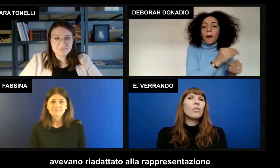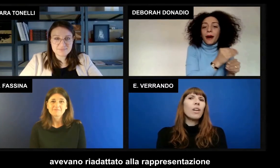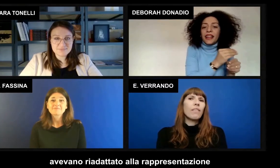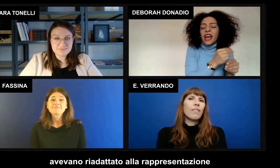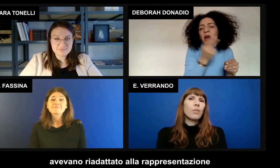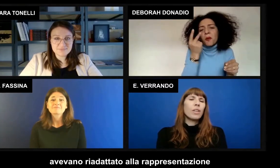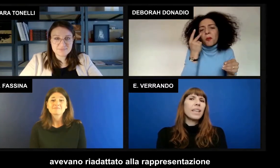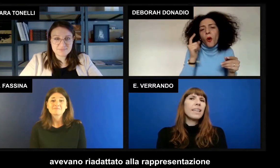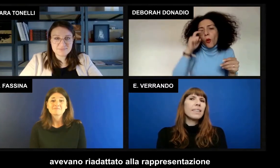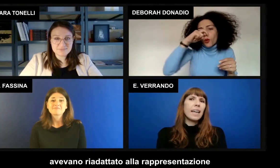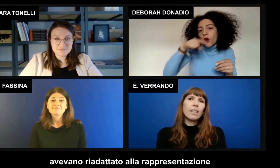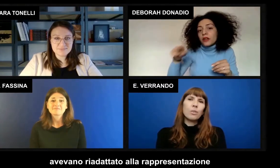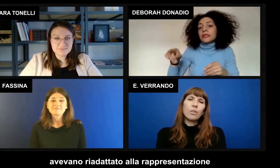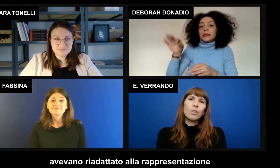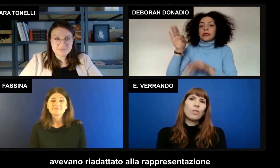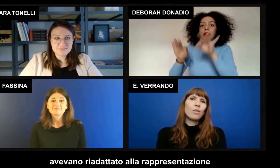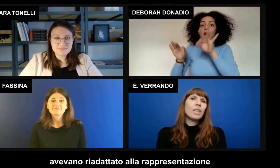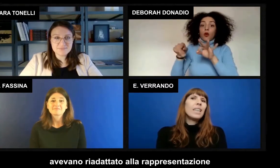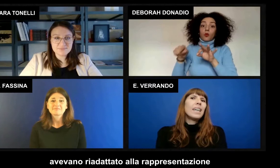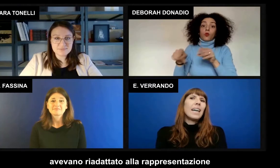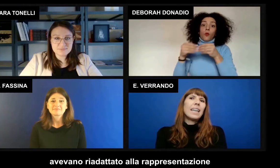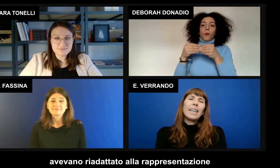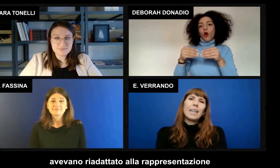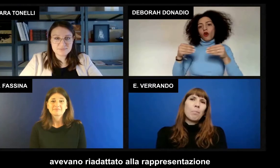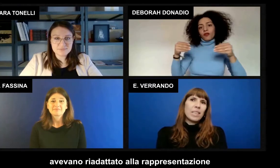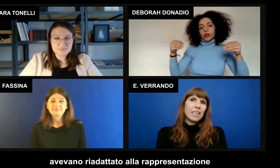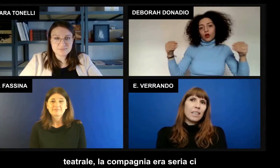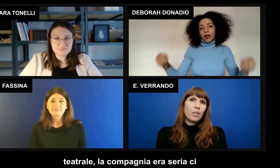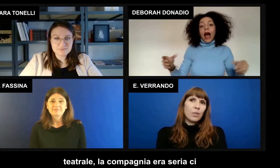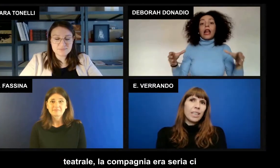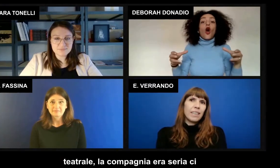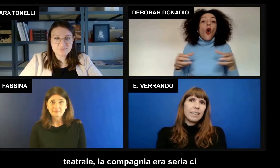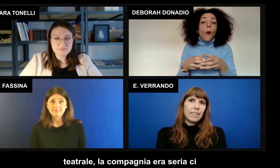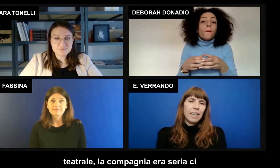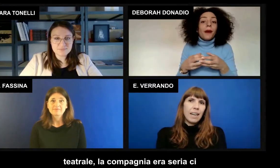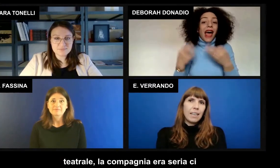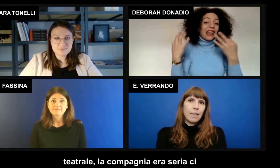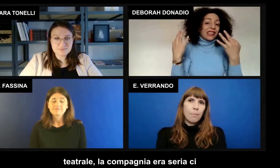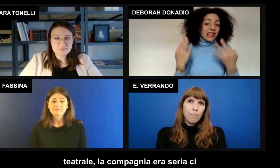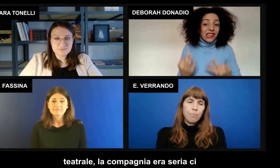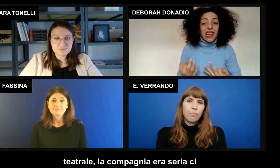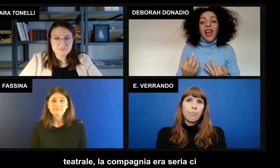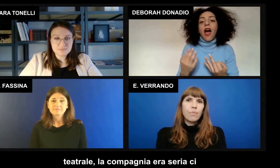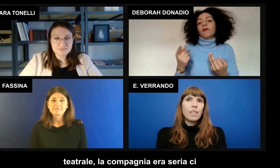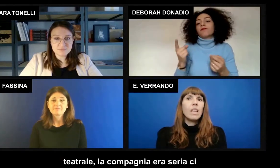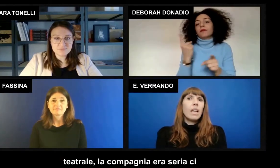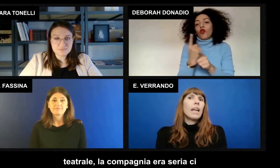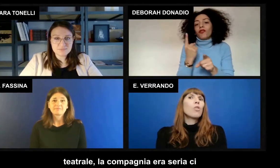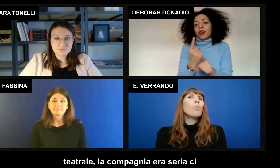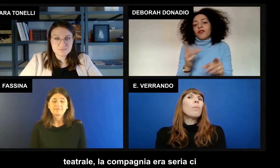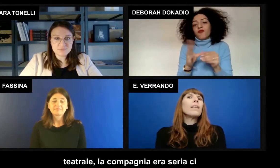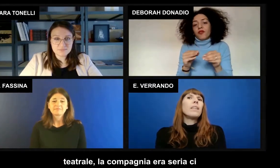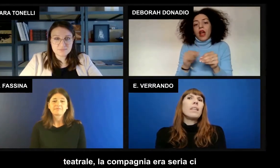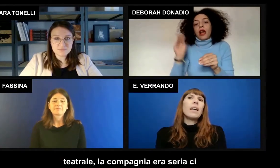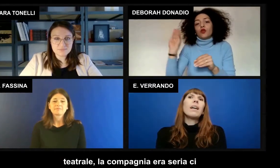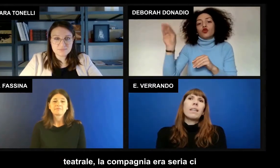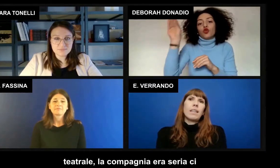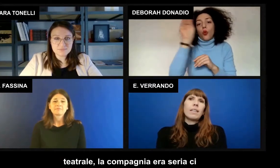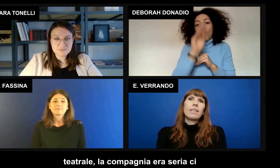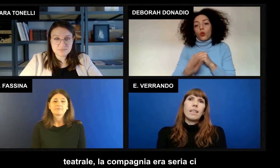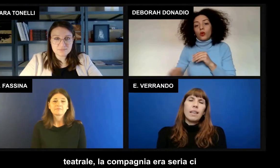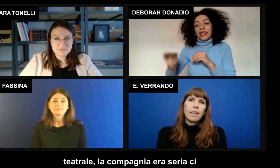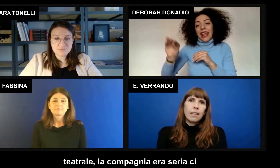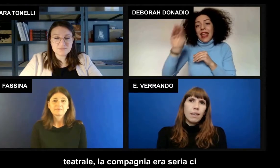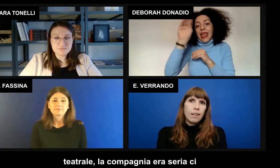periodo avevano riadattato alla rappresentazione teatrale. La compagnia